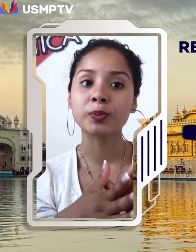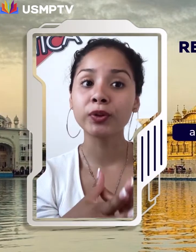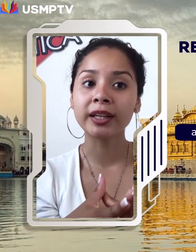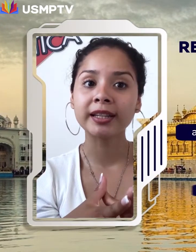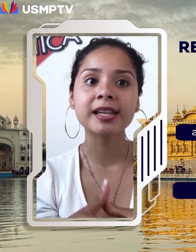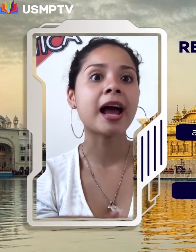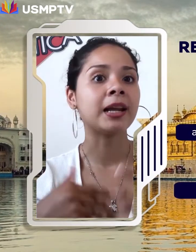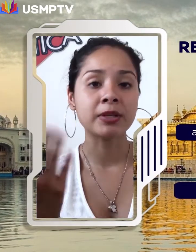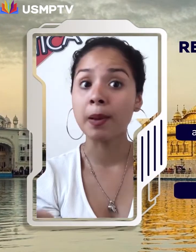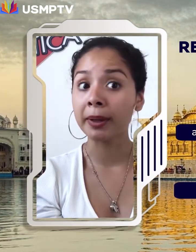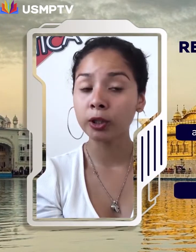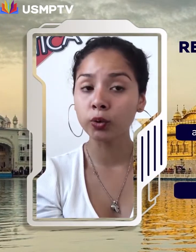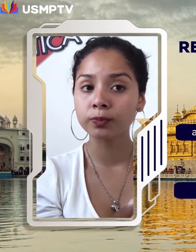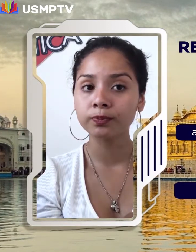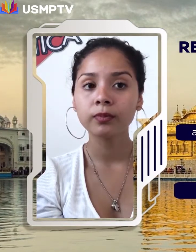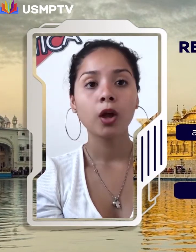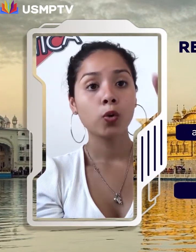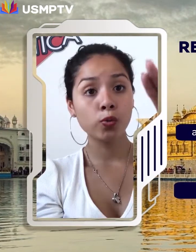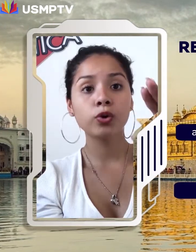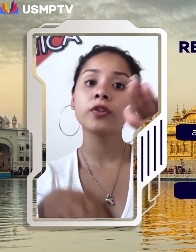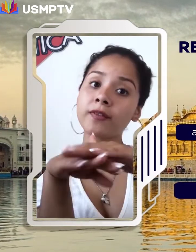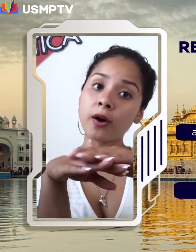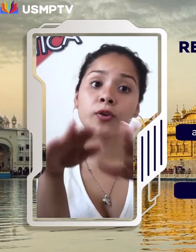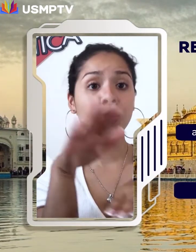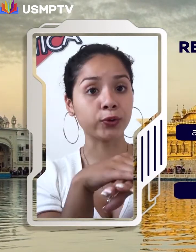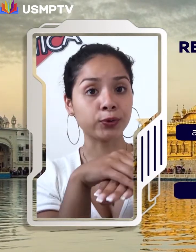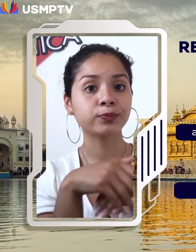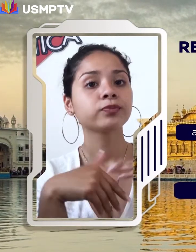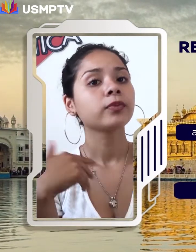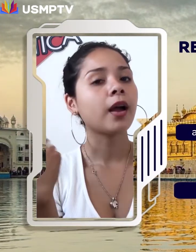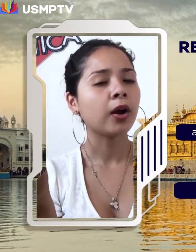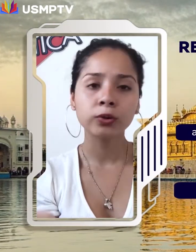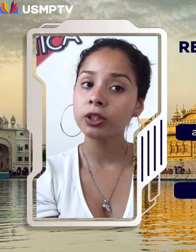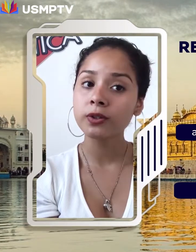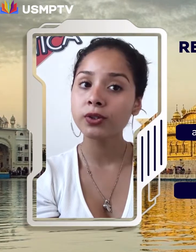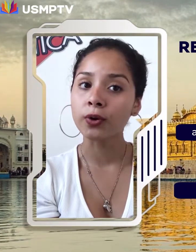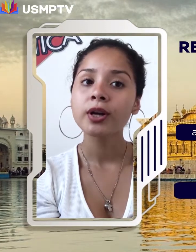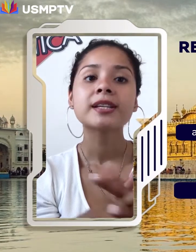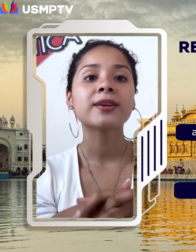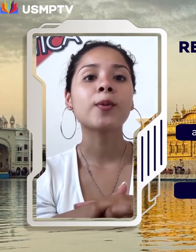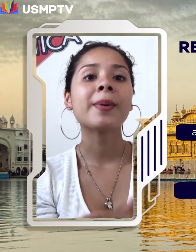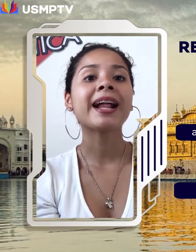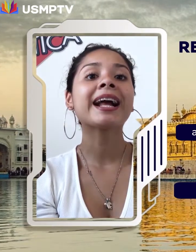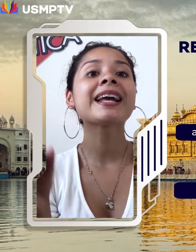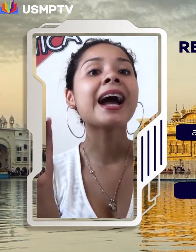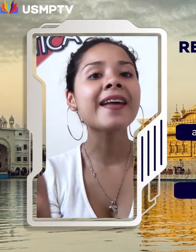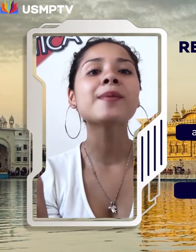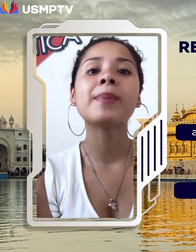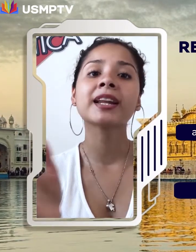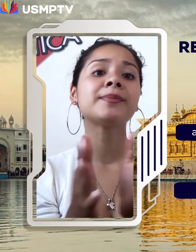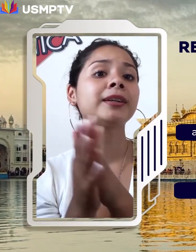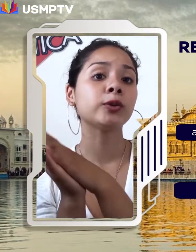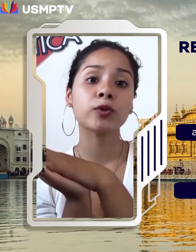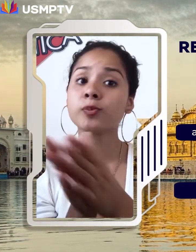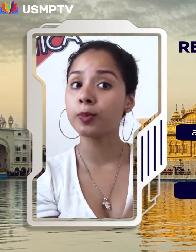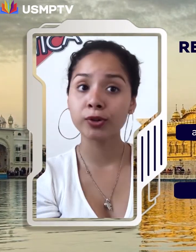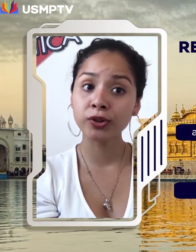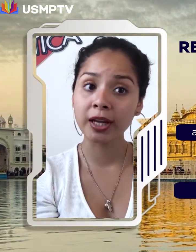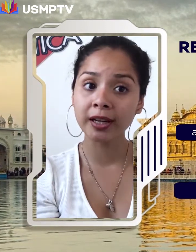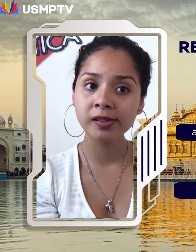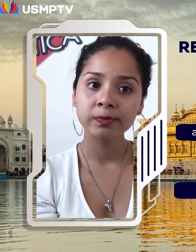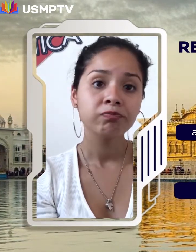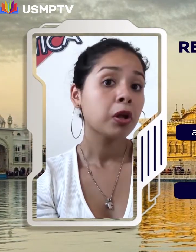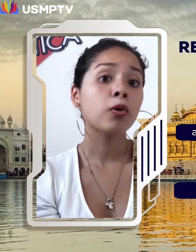valores correspondientes a la misma magnitud uno debajo de otro A continuación, se compara cada par de magnitudes